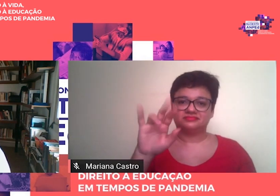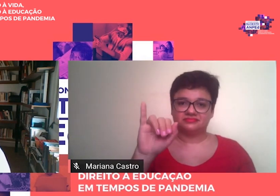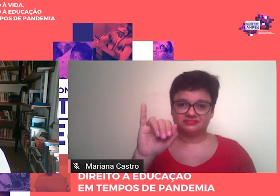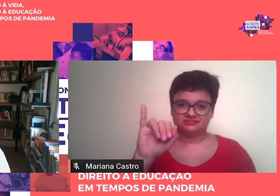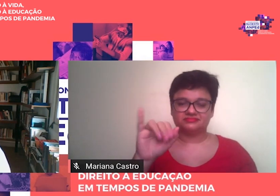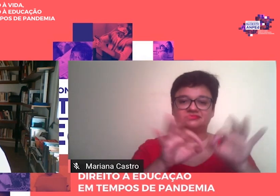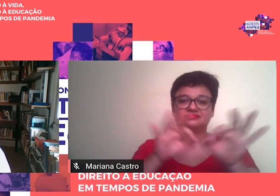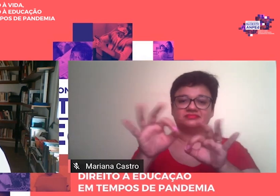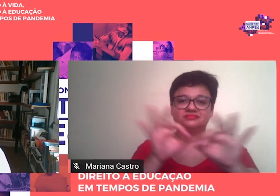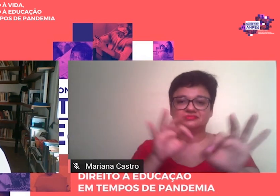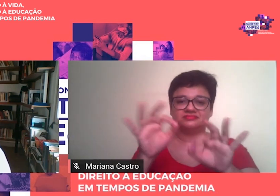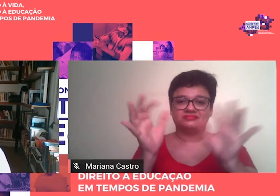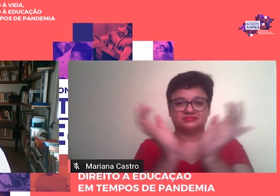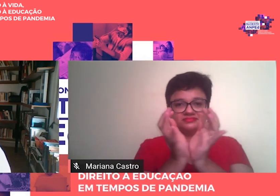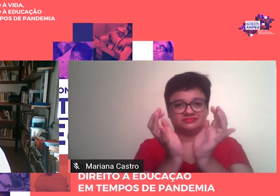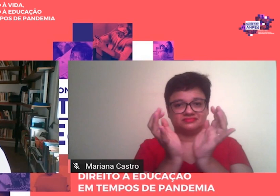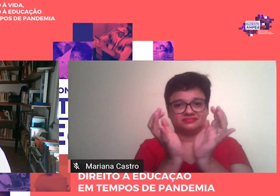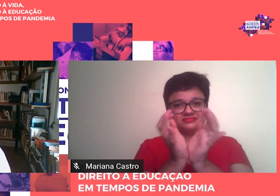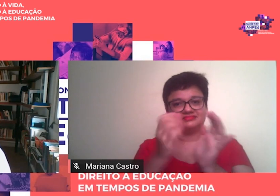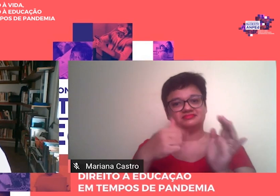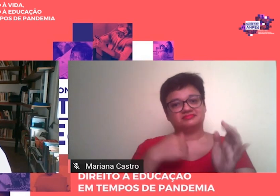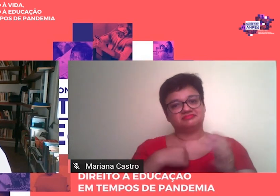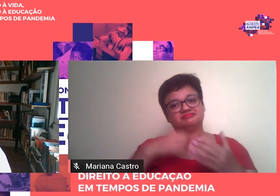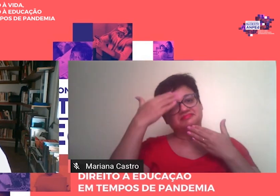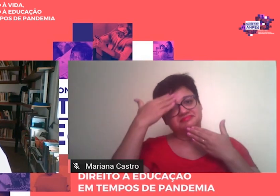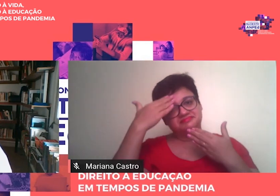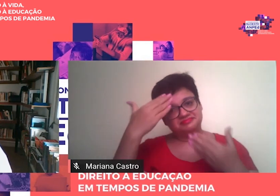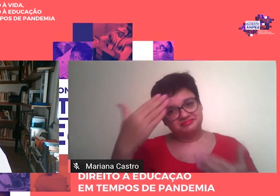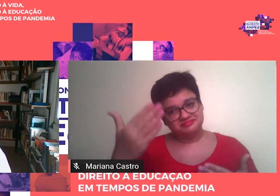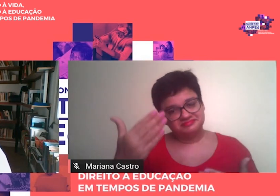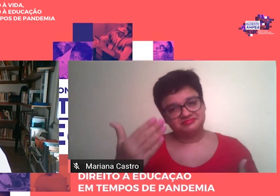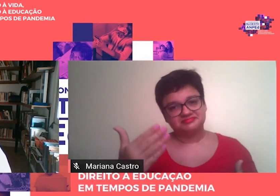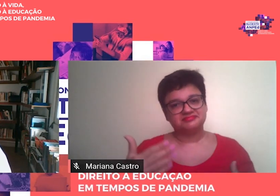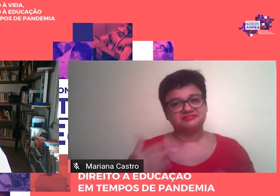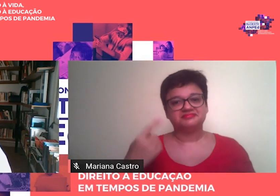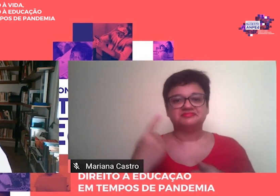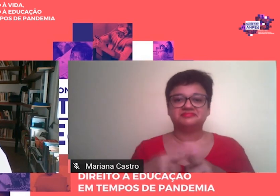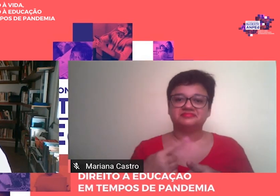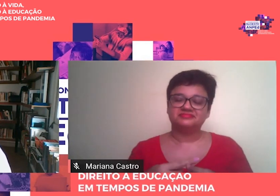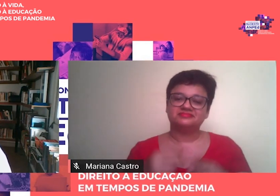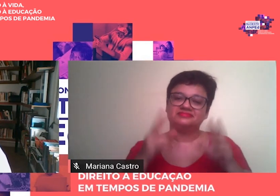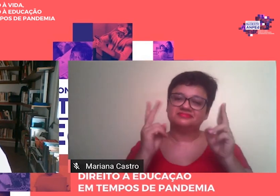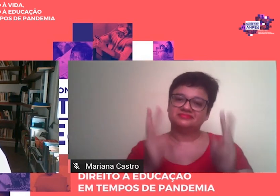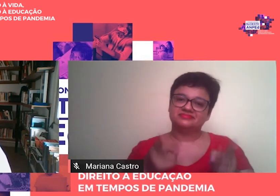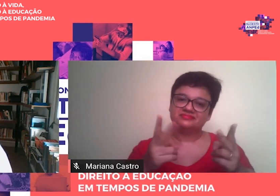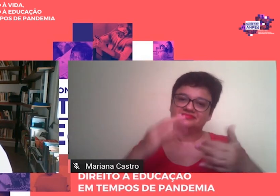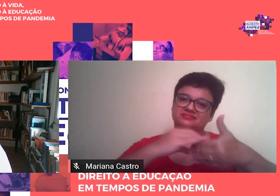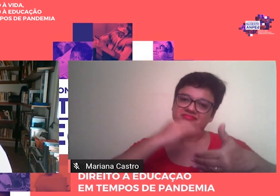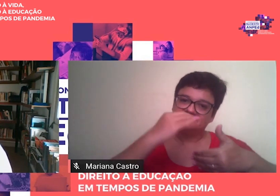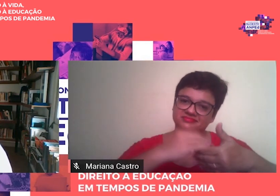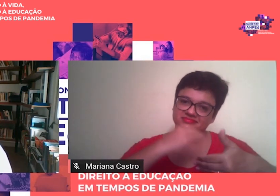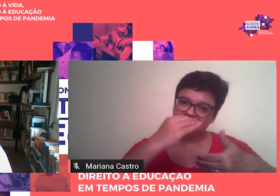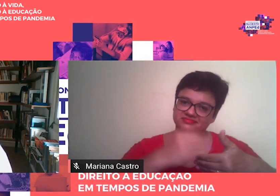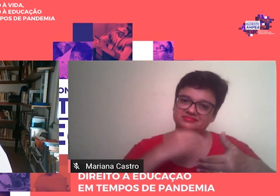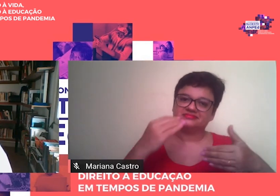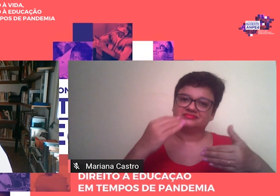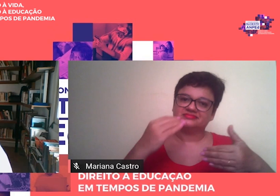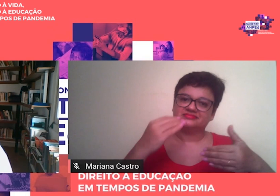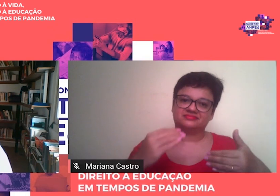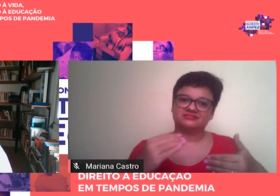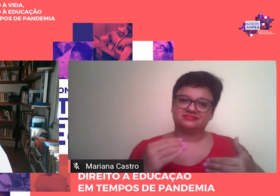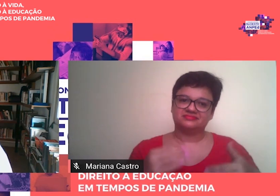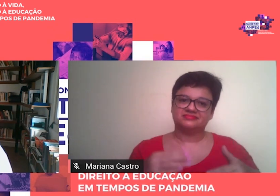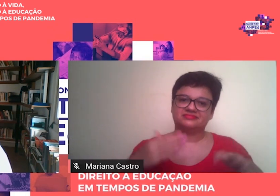desta sessão, a quem agradeço por me enviar diligentemente as orientações pertinentes à